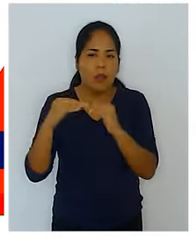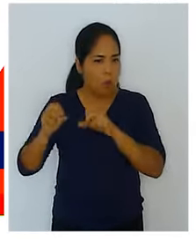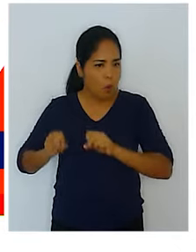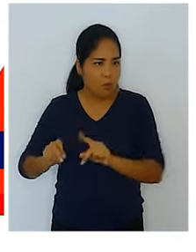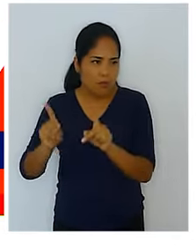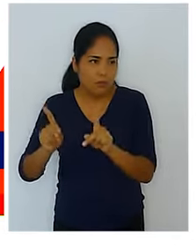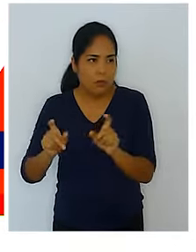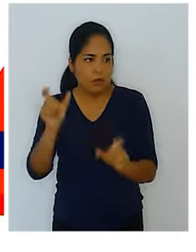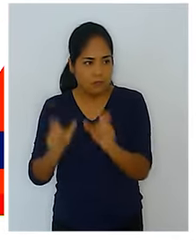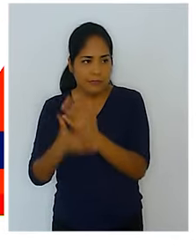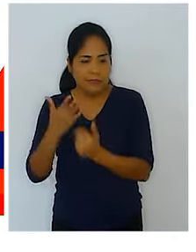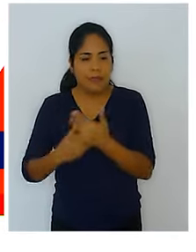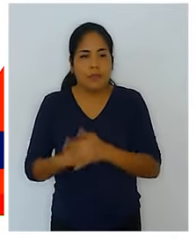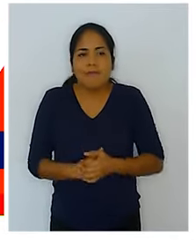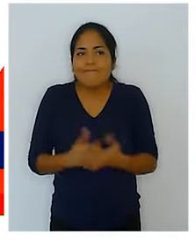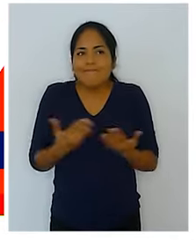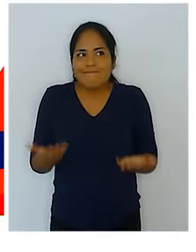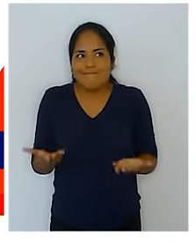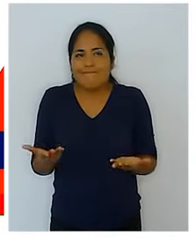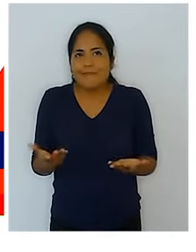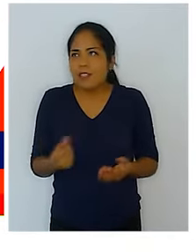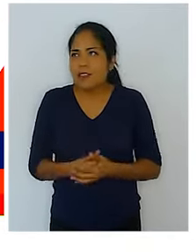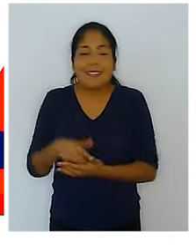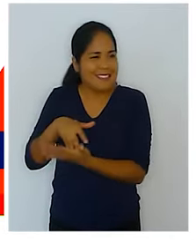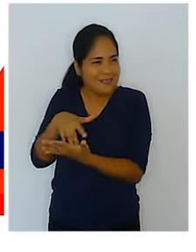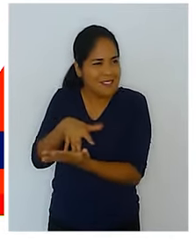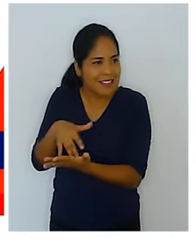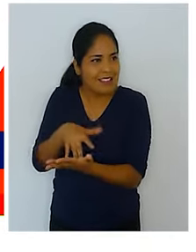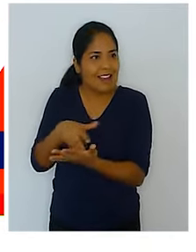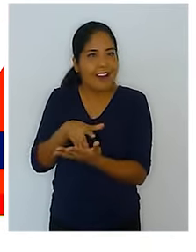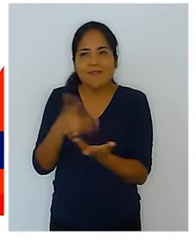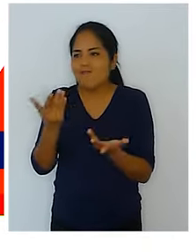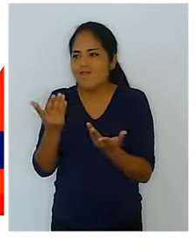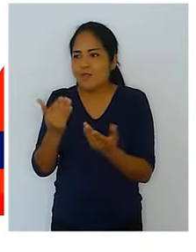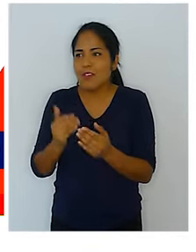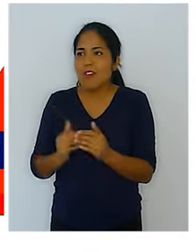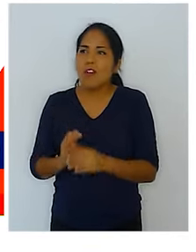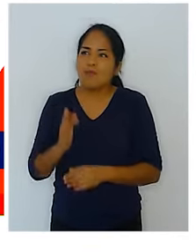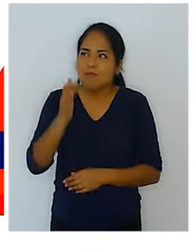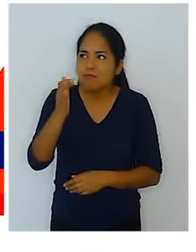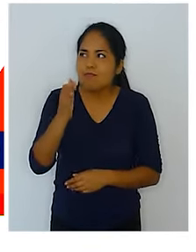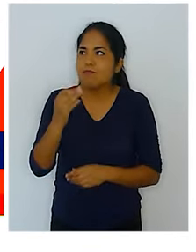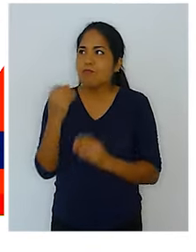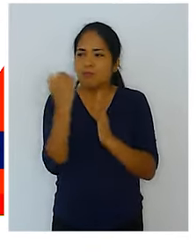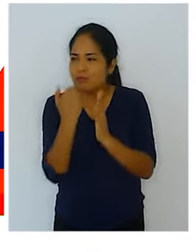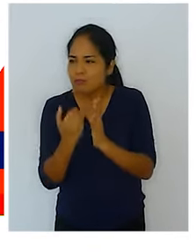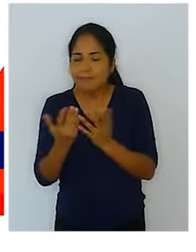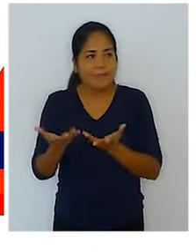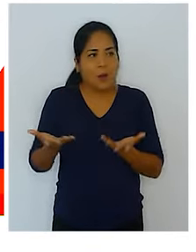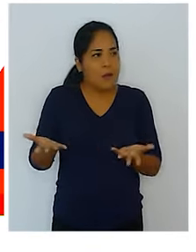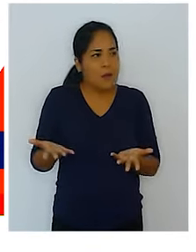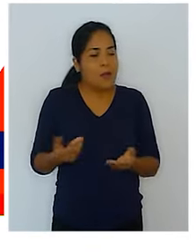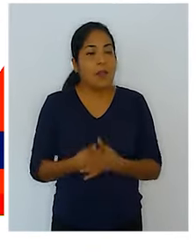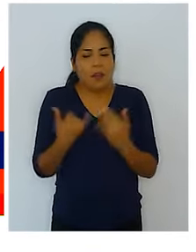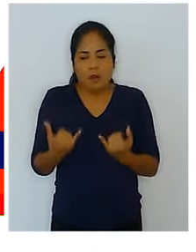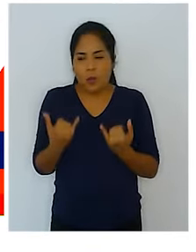oportunidades para personas con discapacidad, pero que tenía una gran debilidad, que no tenía indicadores, no tenía metas. Lo que estamos